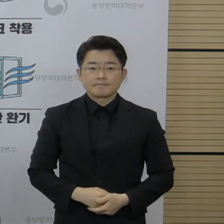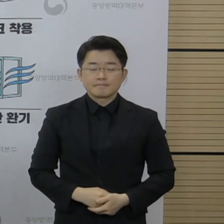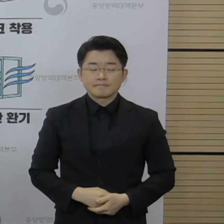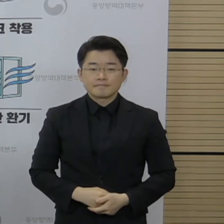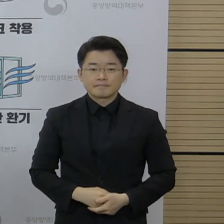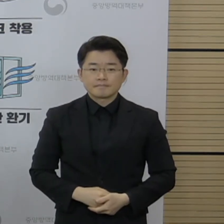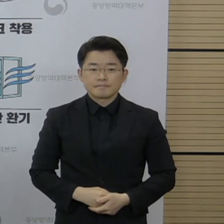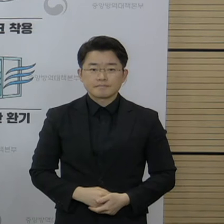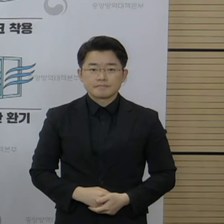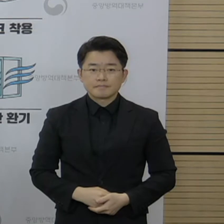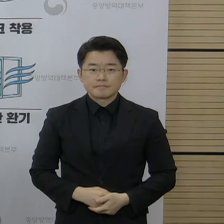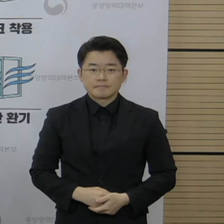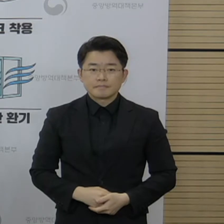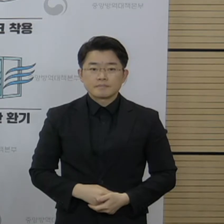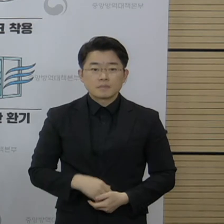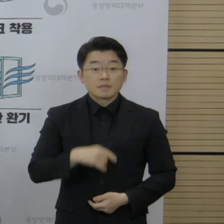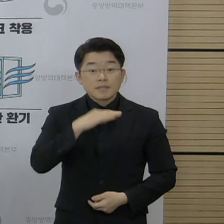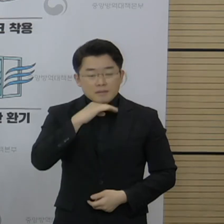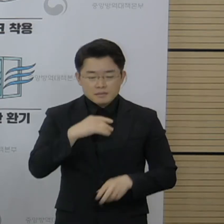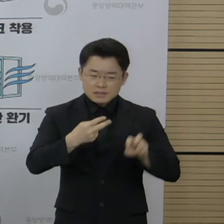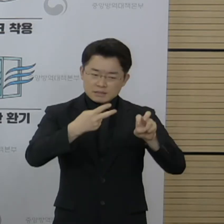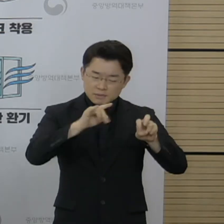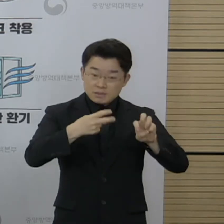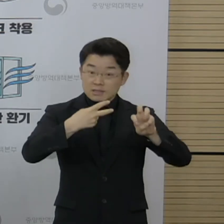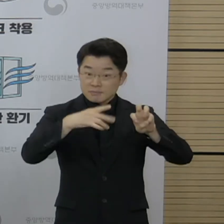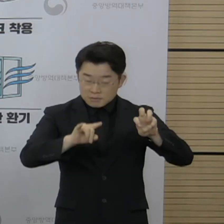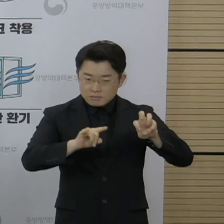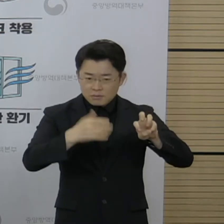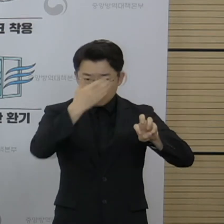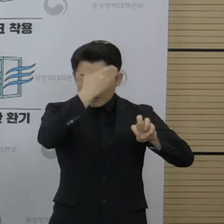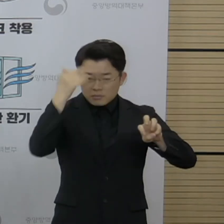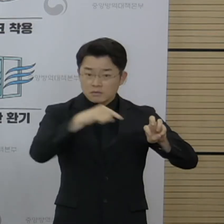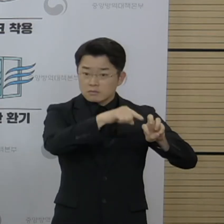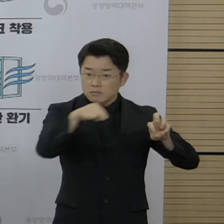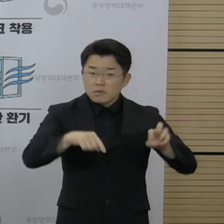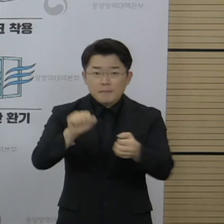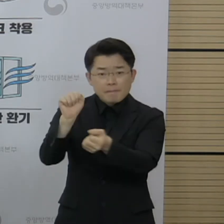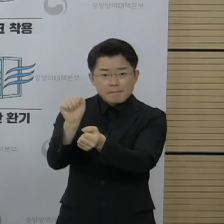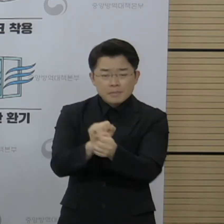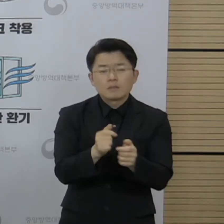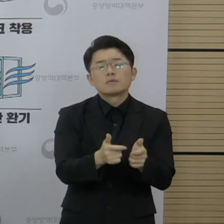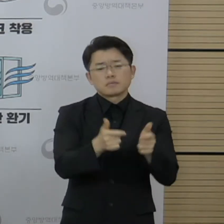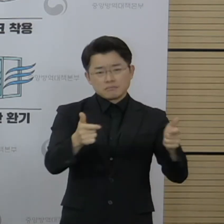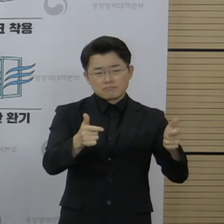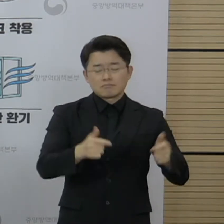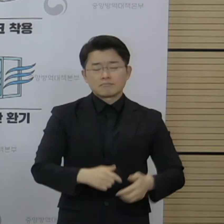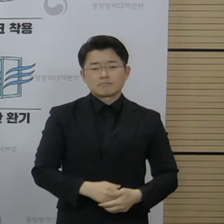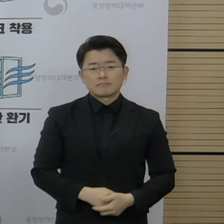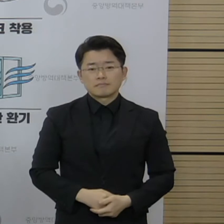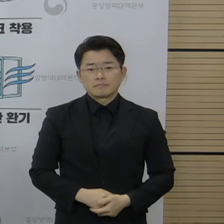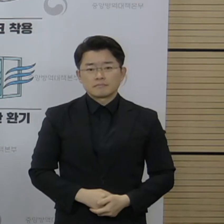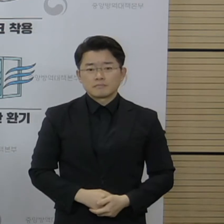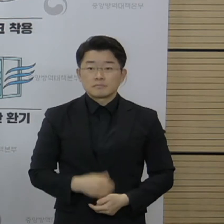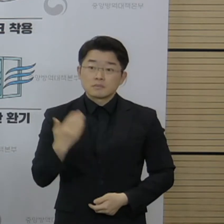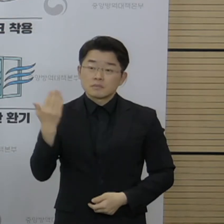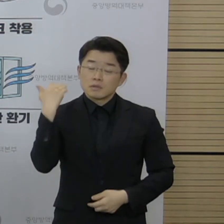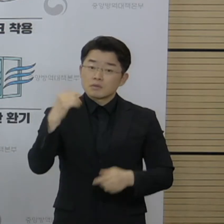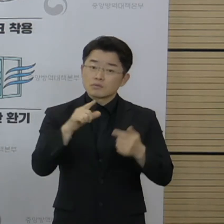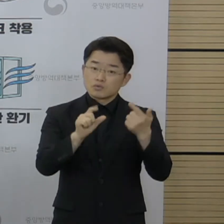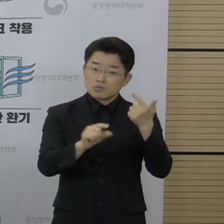최근 20, 30대 젊은 층에서 발생률이 급증하고 있습니다. 올해 6월 이후